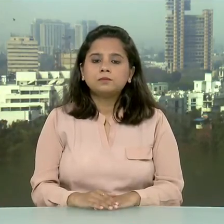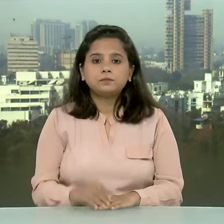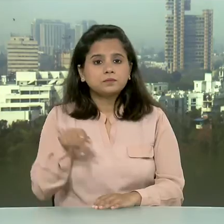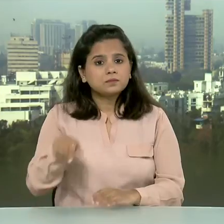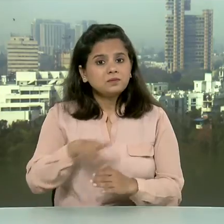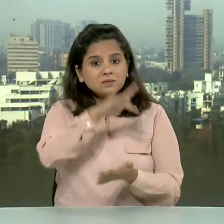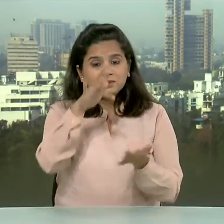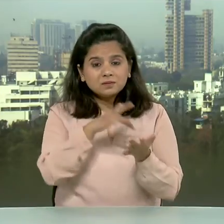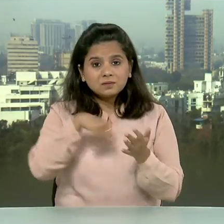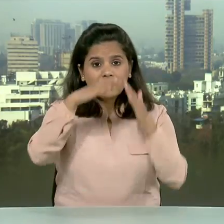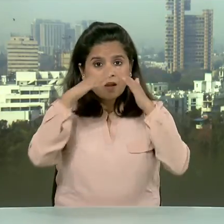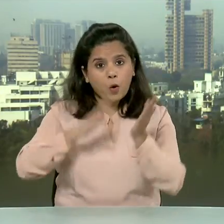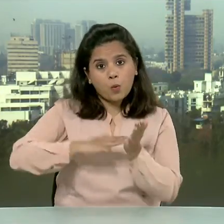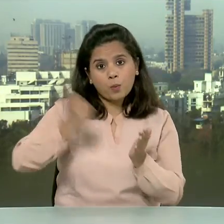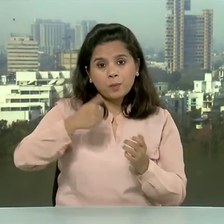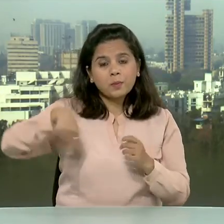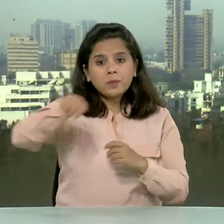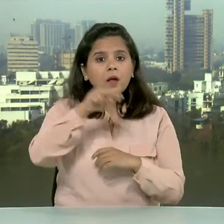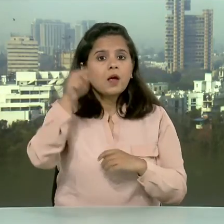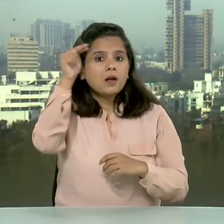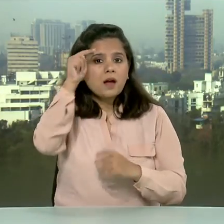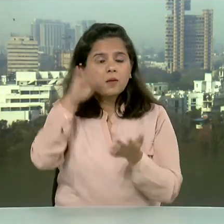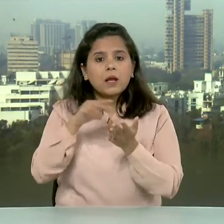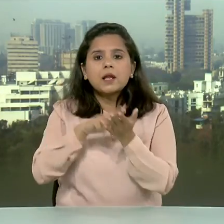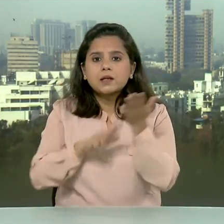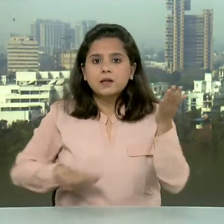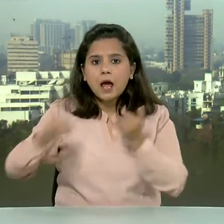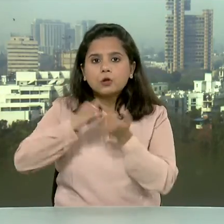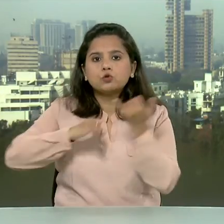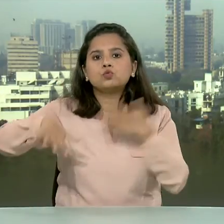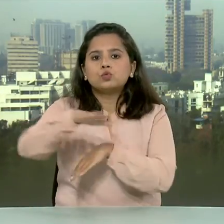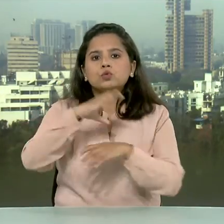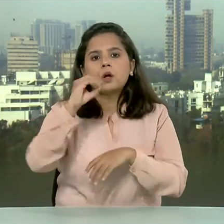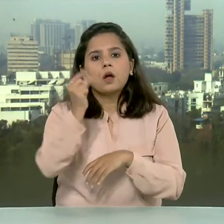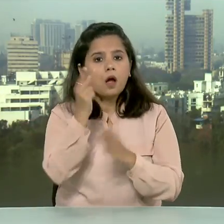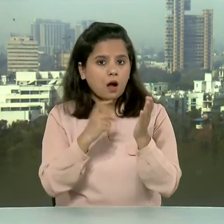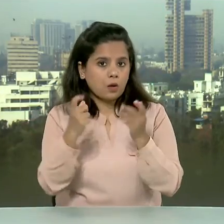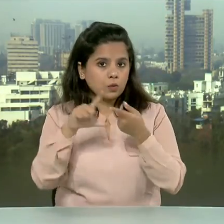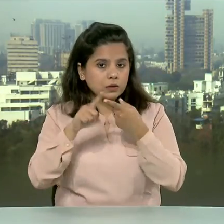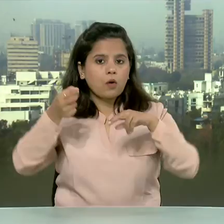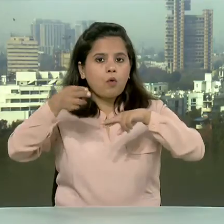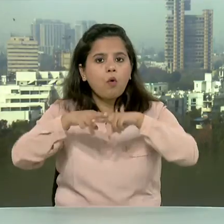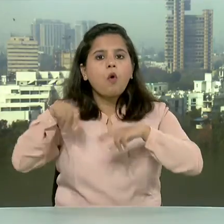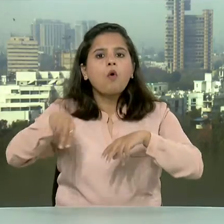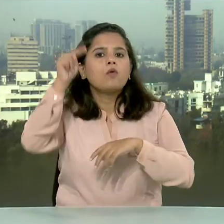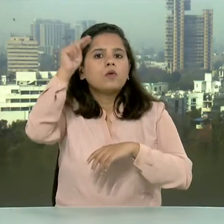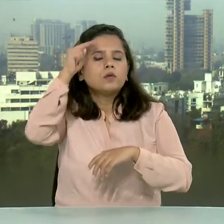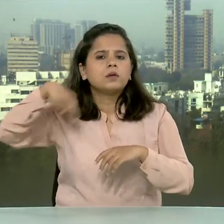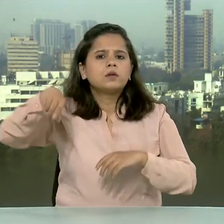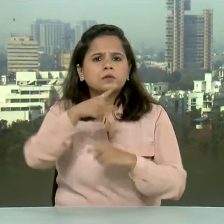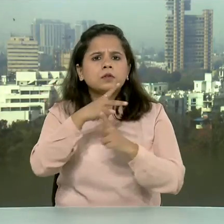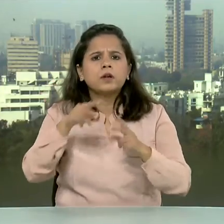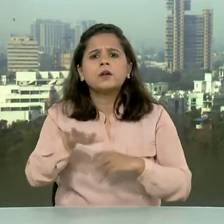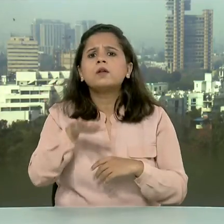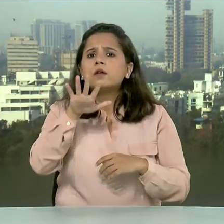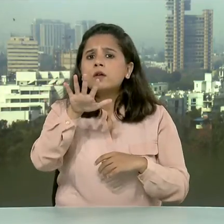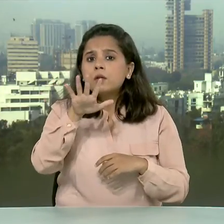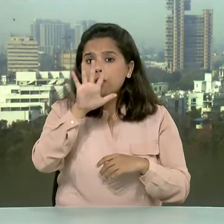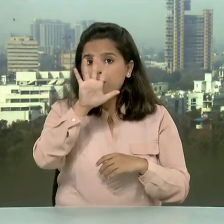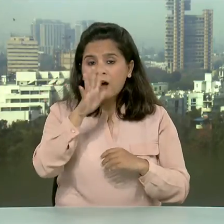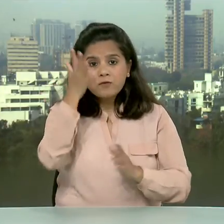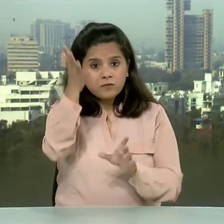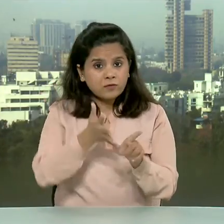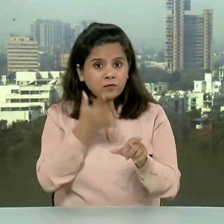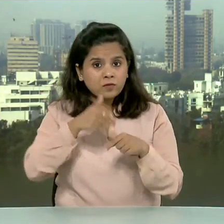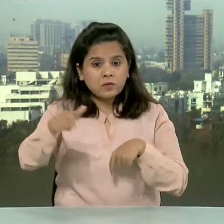केंजरी गृमंत्राली ने नागलेंड में नाशनल सोशलिस्ट काउंसिल ऑफ नागलेंड के खापलांग गुट पर 50 पर 5